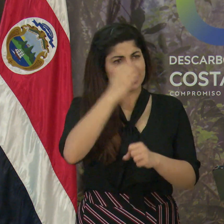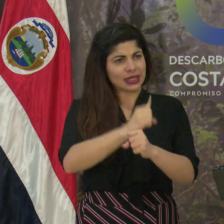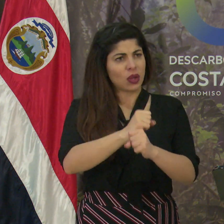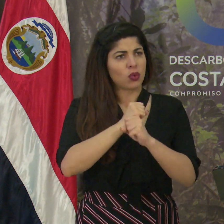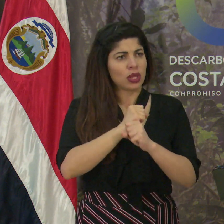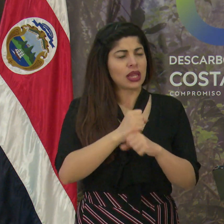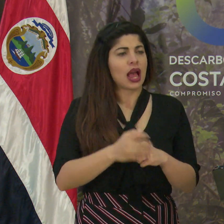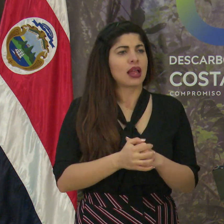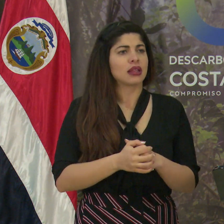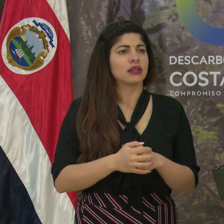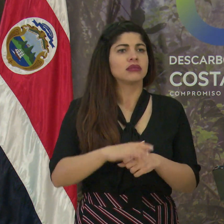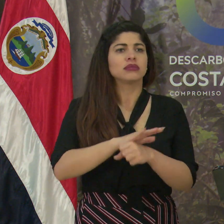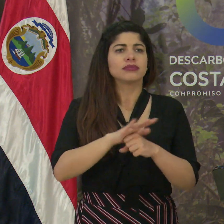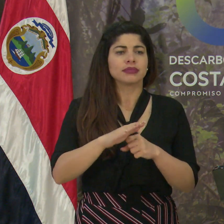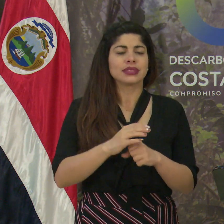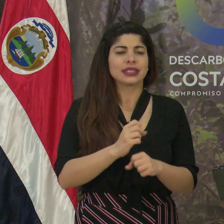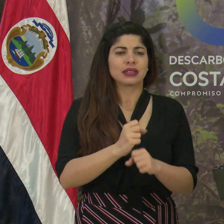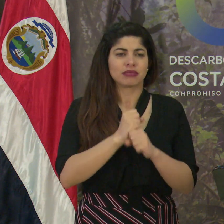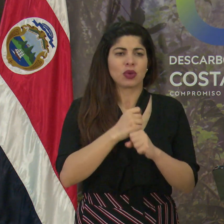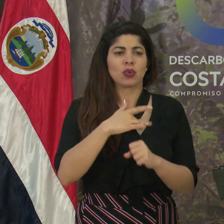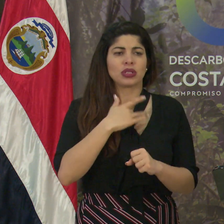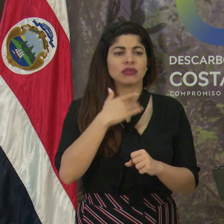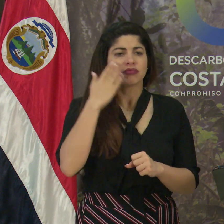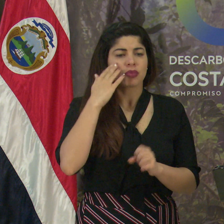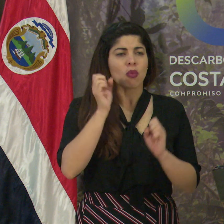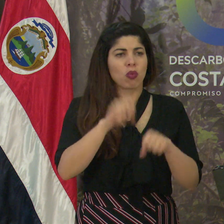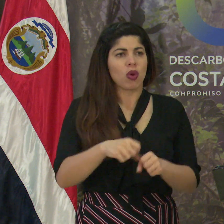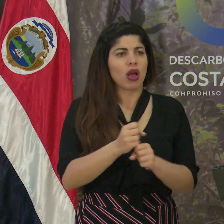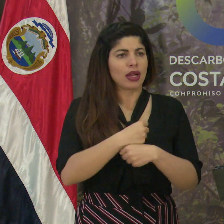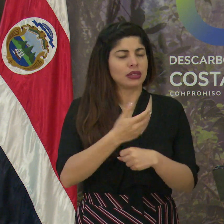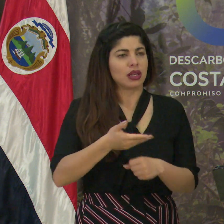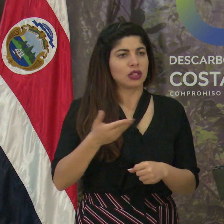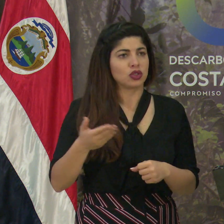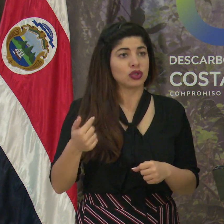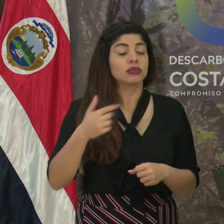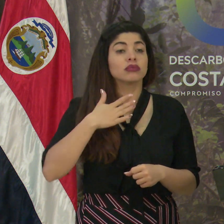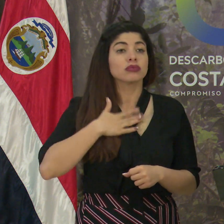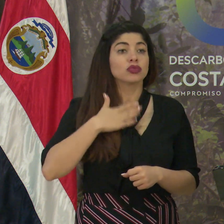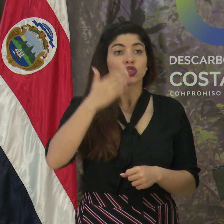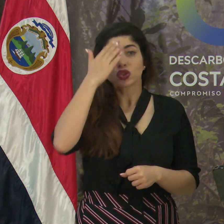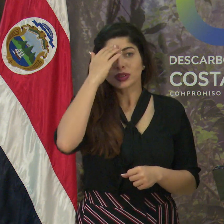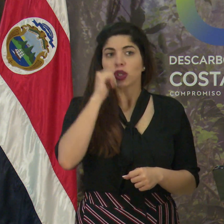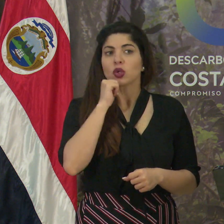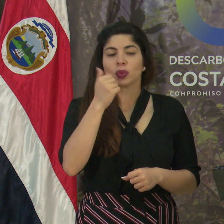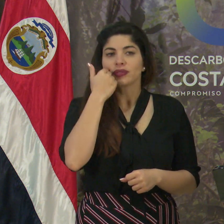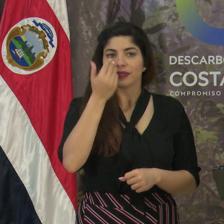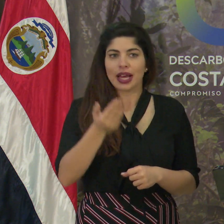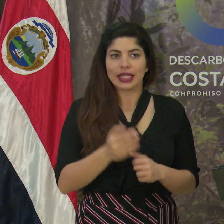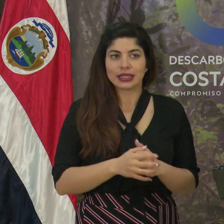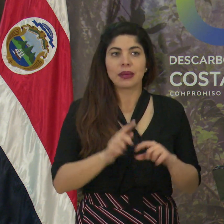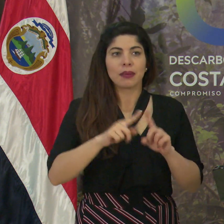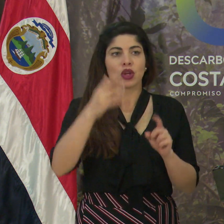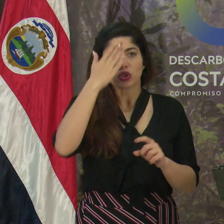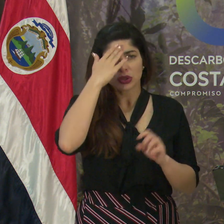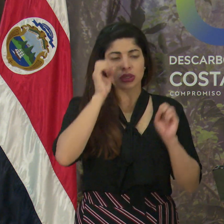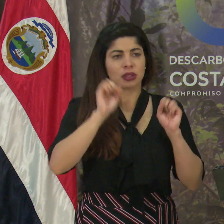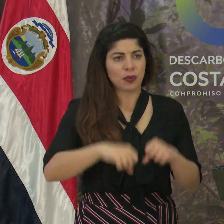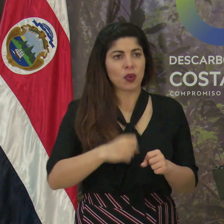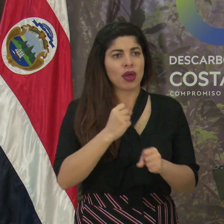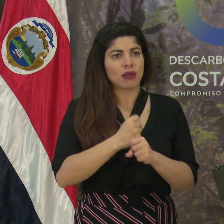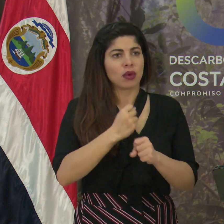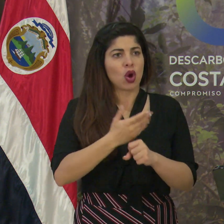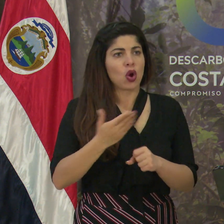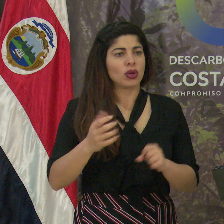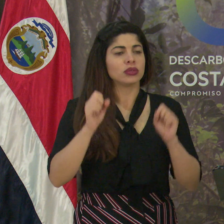y la total certeza de que se pueden hacer cosas. Sé que no va a ser fácil, pero sé que se pueden hacer